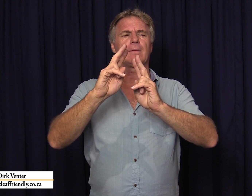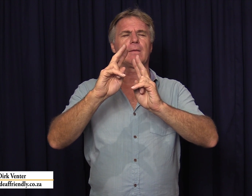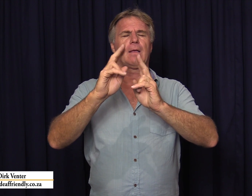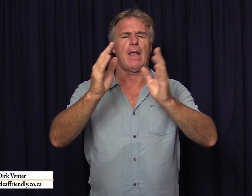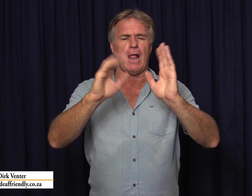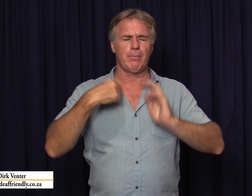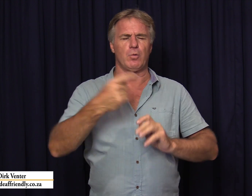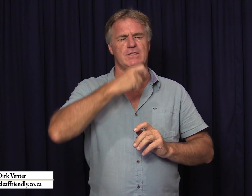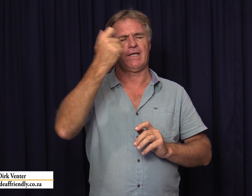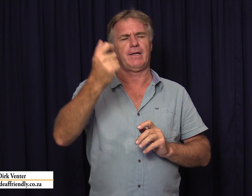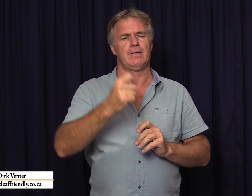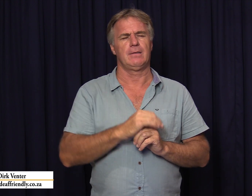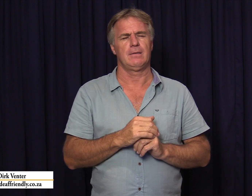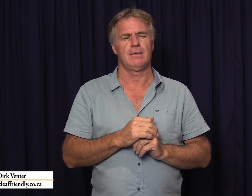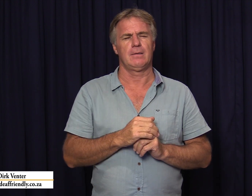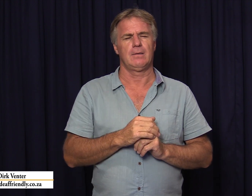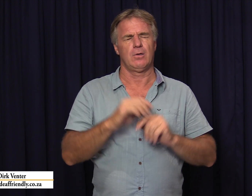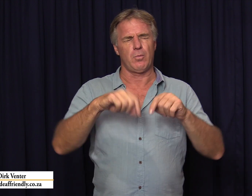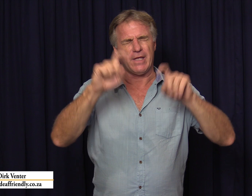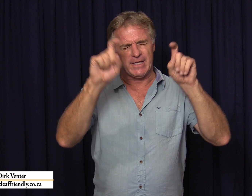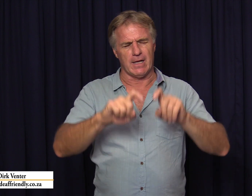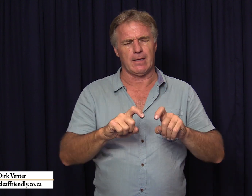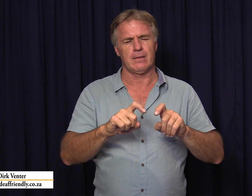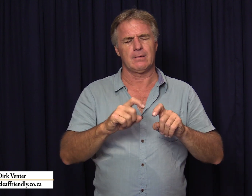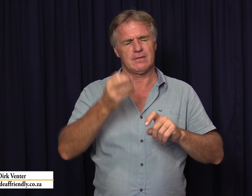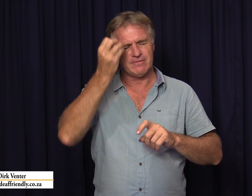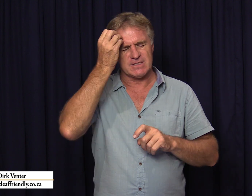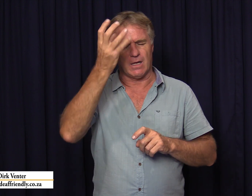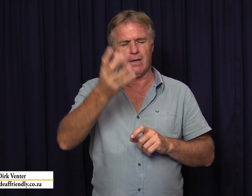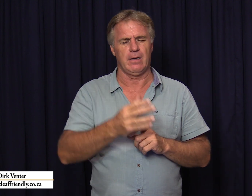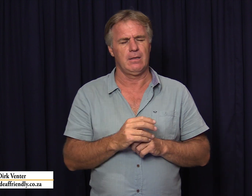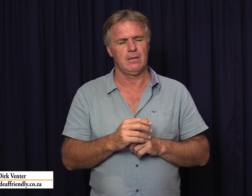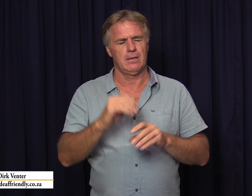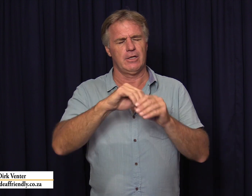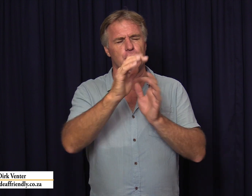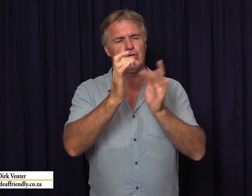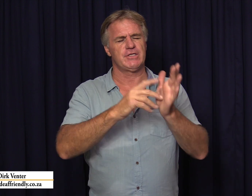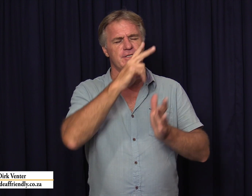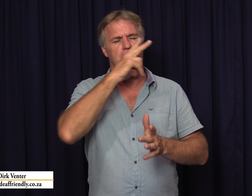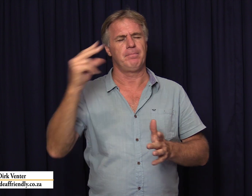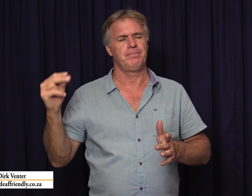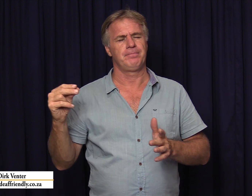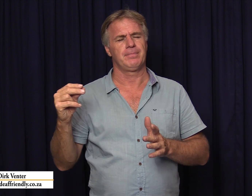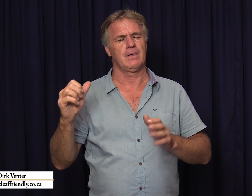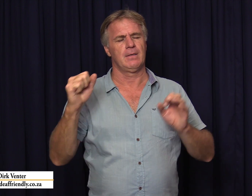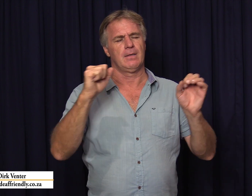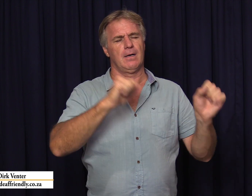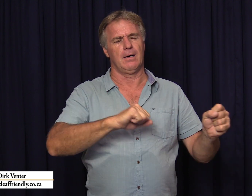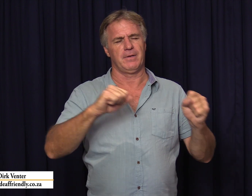help ons jyre om hierdie ding te verstaan in jesus naam amen